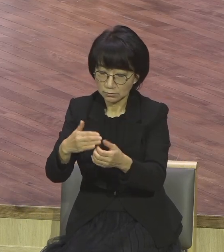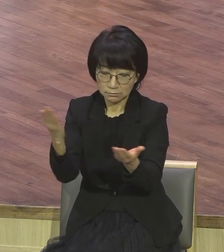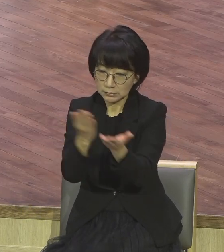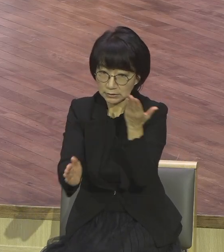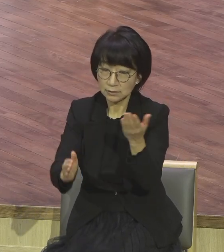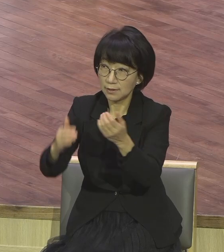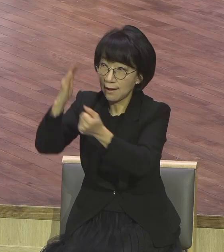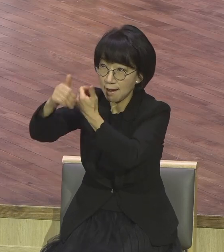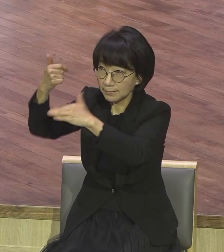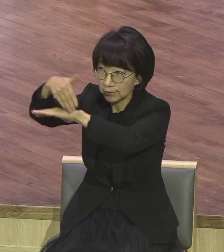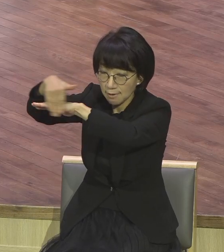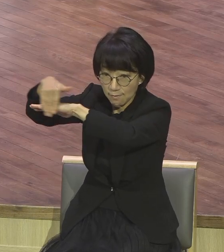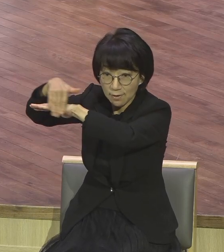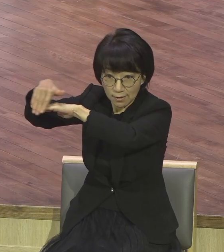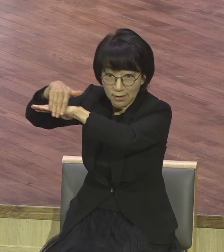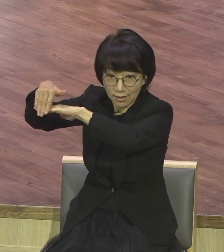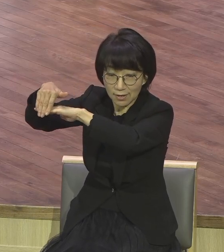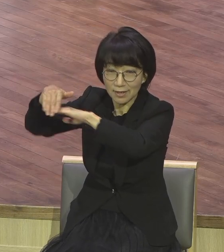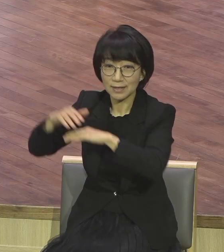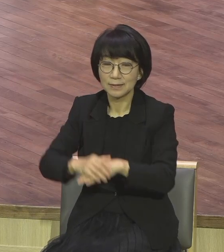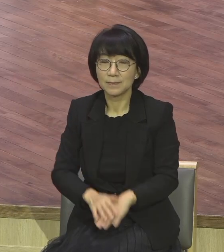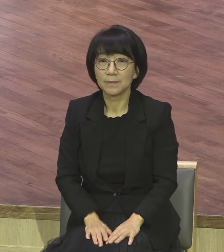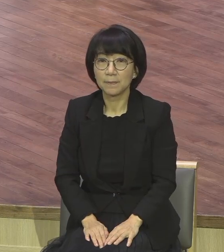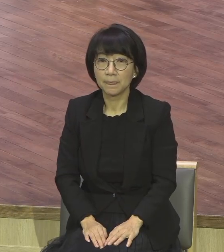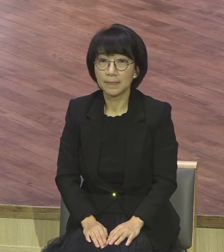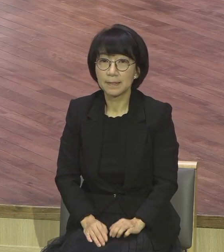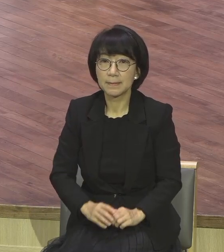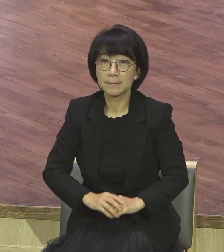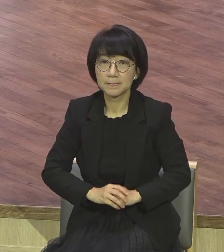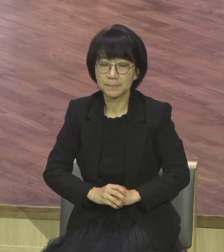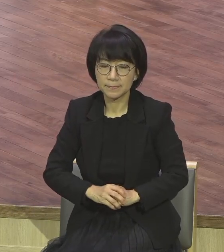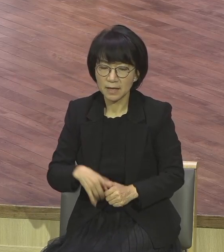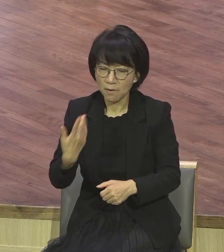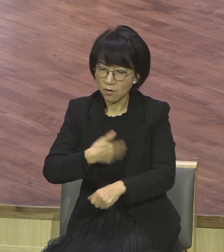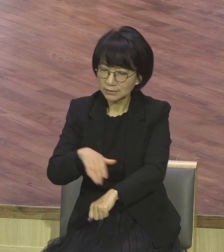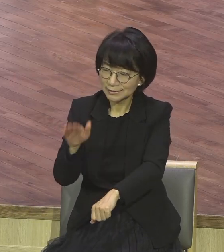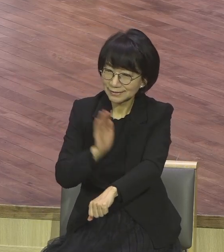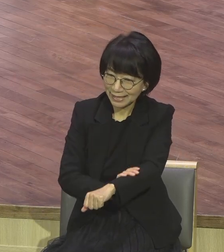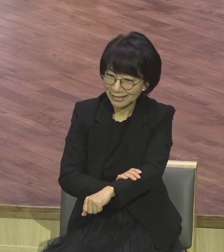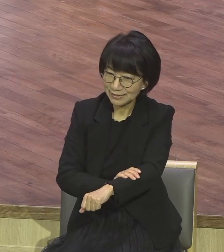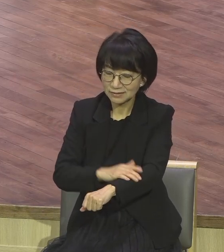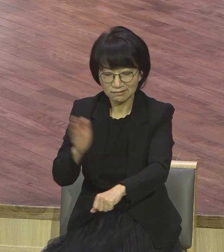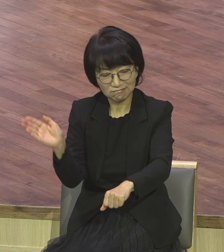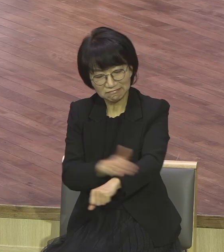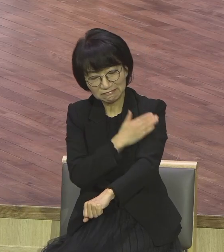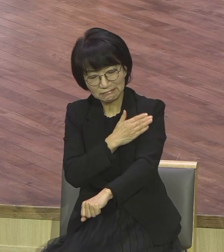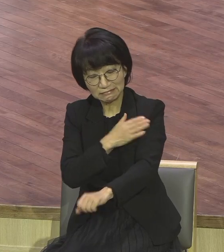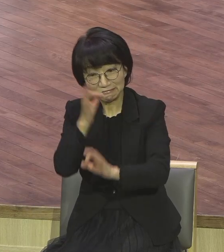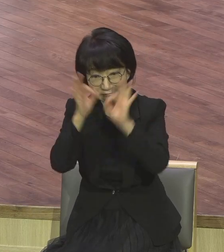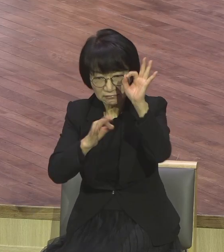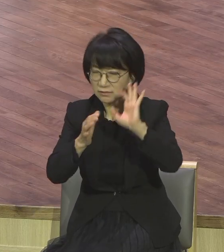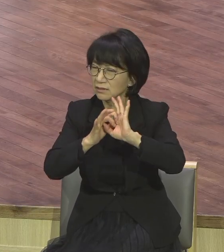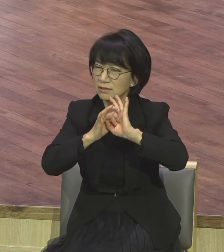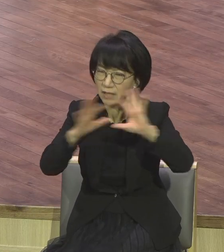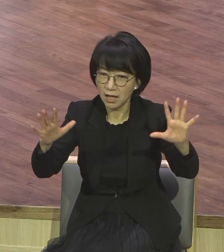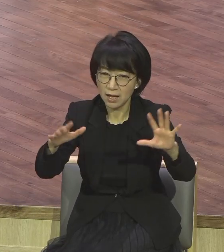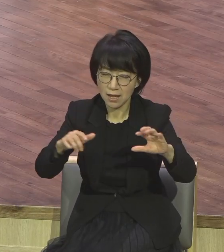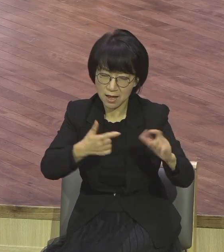이 말이 무슨 말입니까? 모든 것이 잘했든 못했든 상관없이 합력하여 선을 이루느니라.